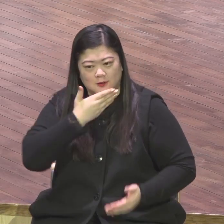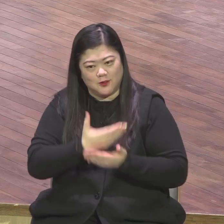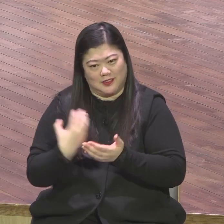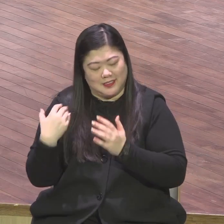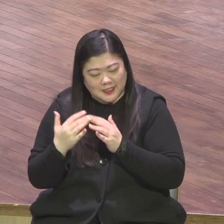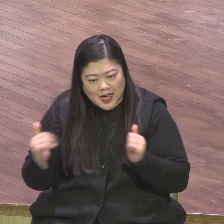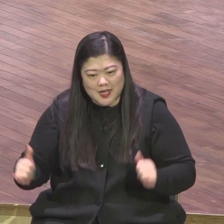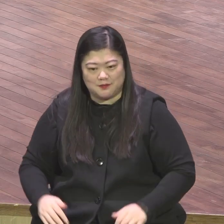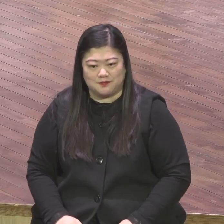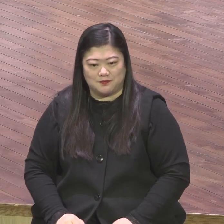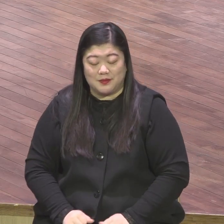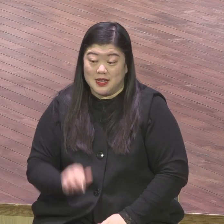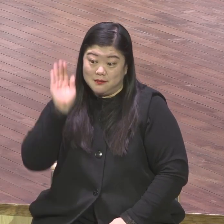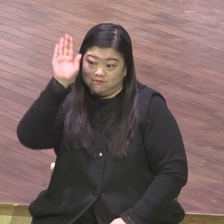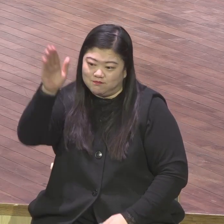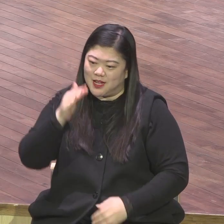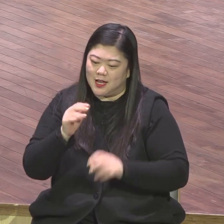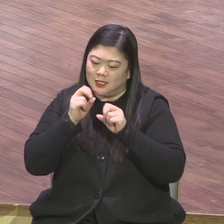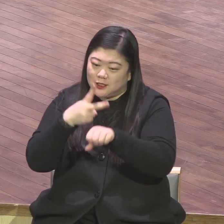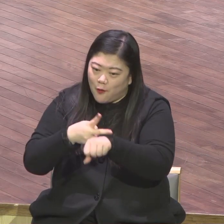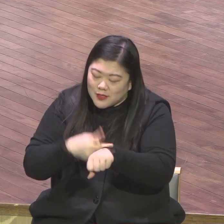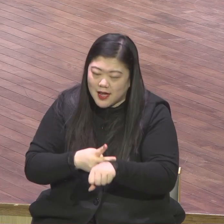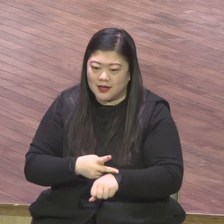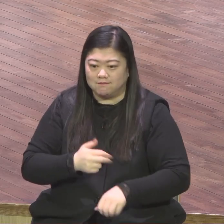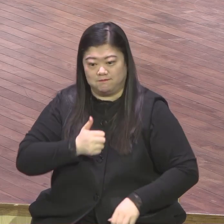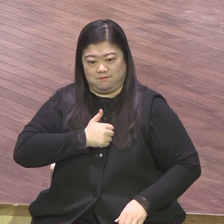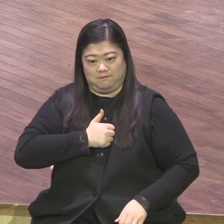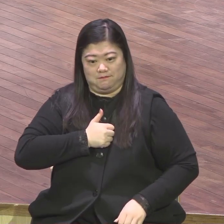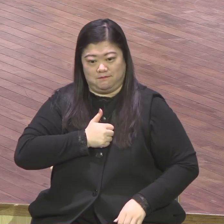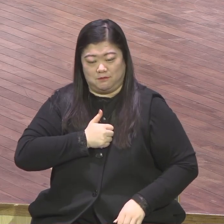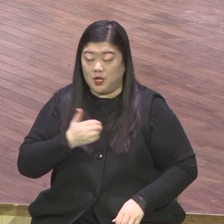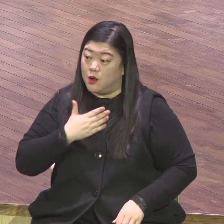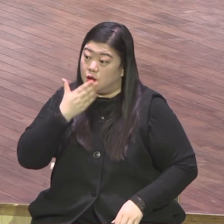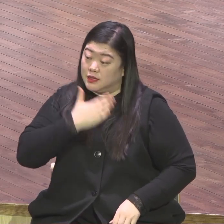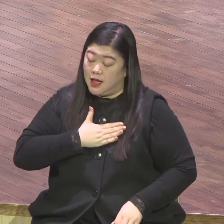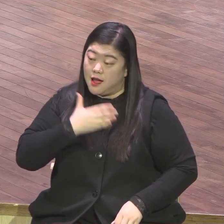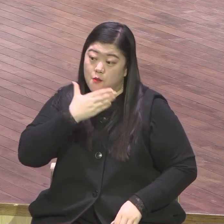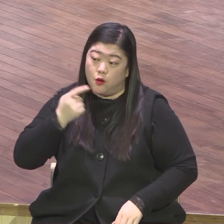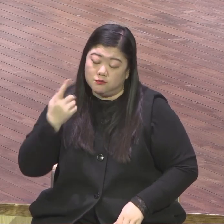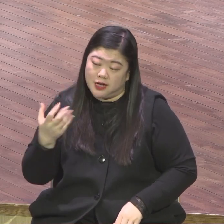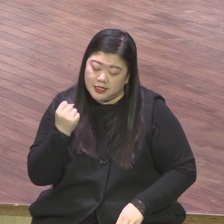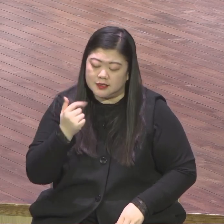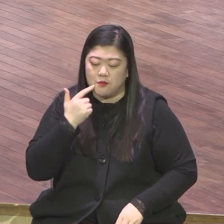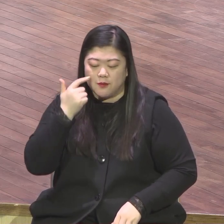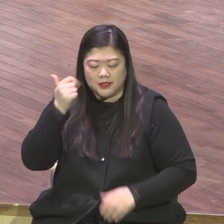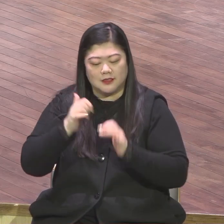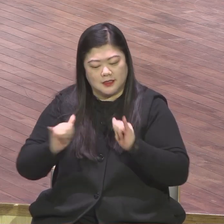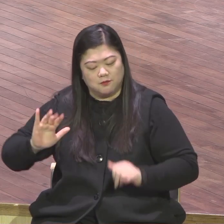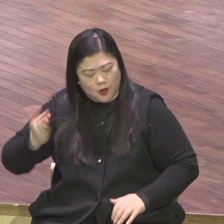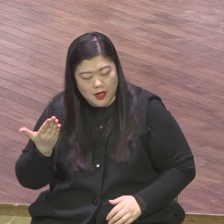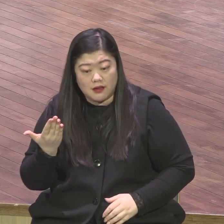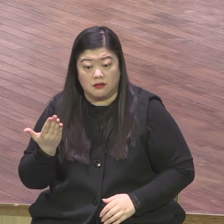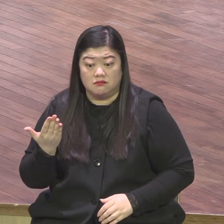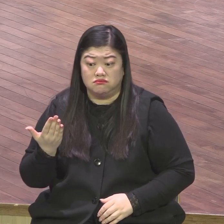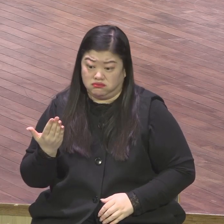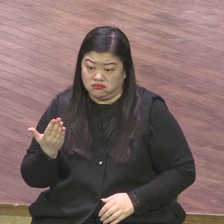시대적 언약을 전달하는 보건복회자가 되겠다 나는 오전종족 살리는 지우 성교사가 되겠다